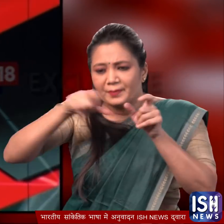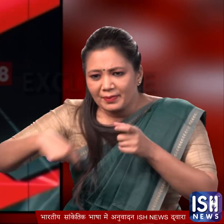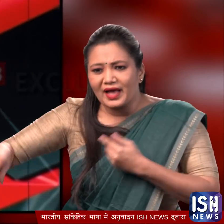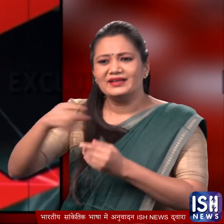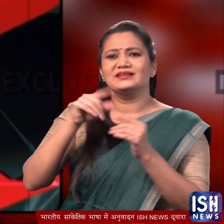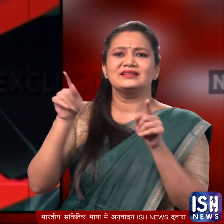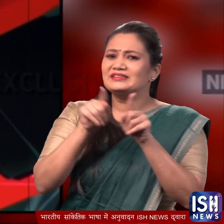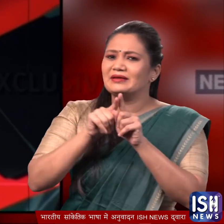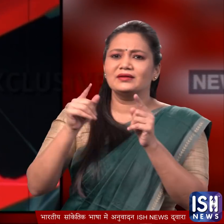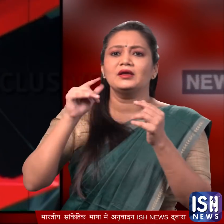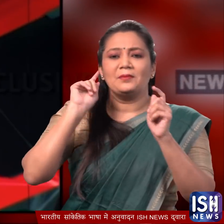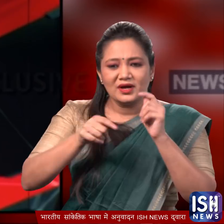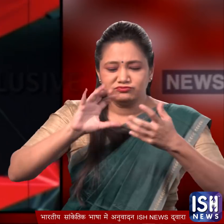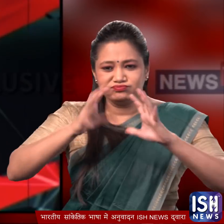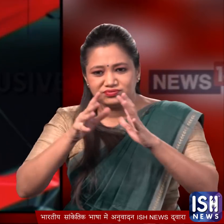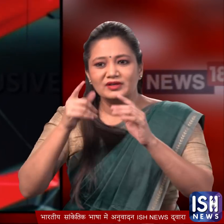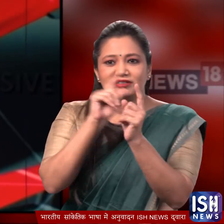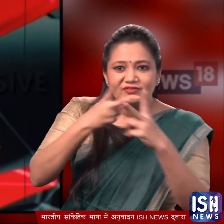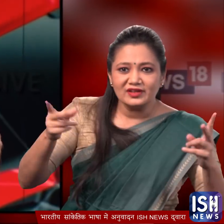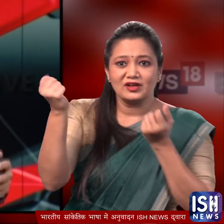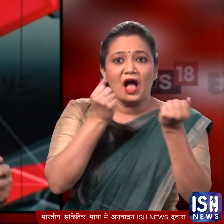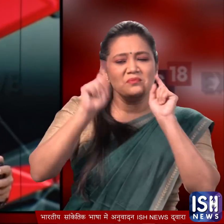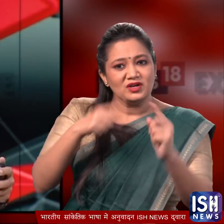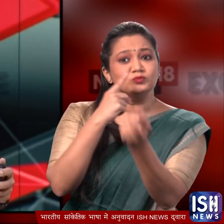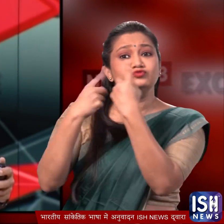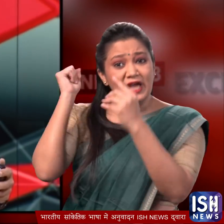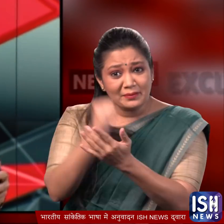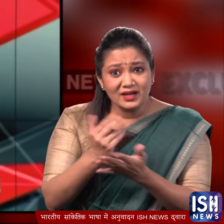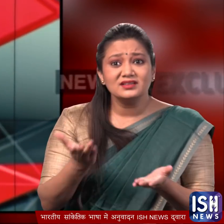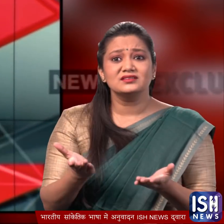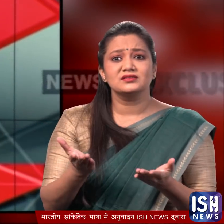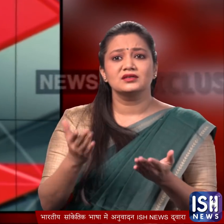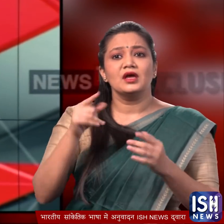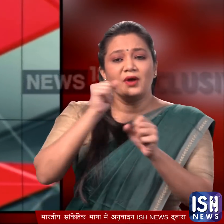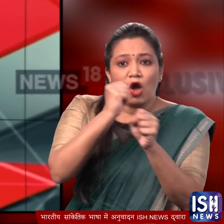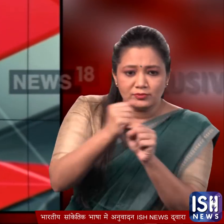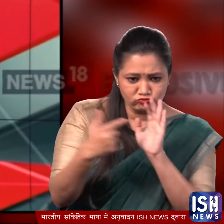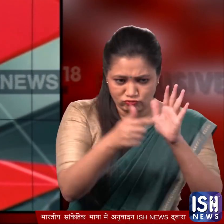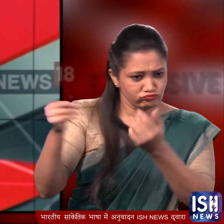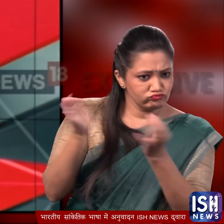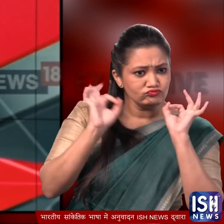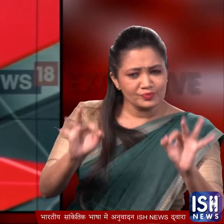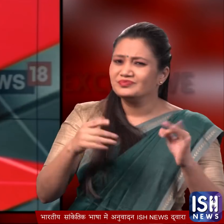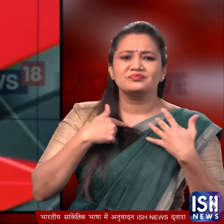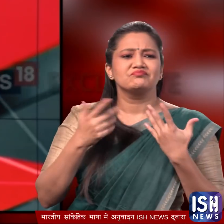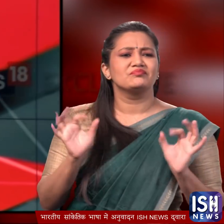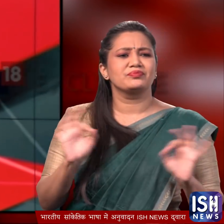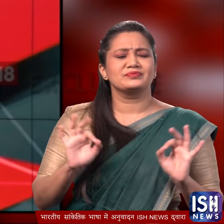या समान धोने वाली गाड़ियों का समय सबय पर फिटनिस टेस्ट कराना पड़ता है उसको परिवहन अधिकारियों के सामने पेश करना होता है उसे भी हम हम सबने